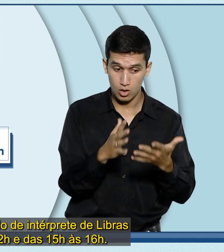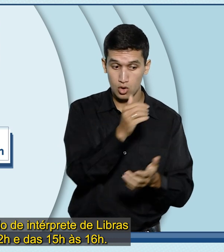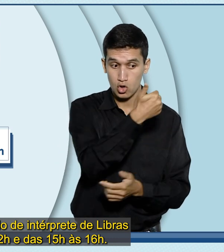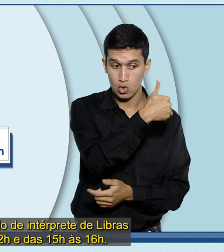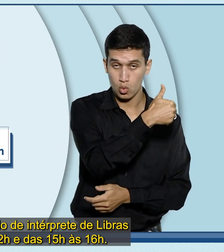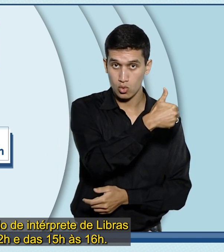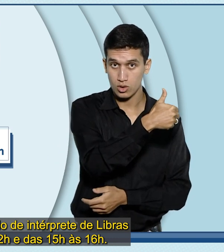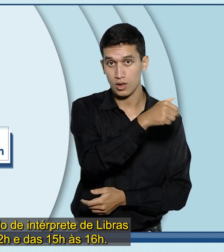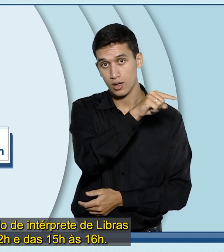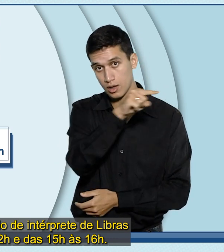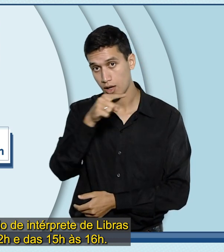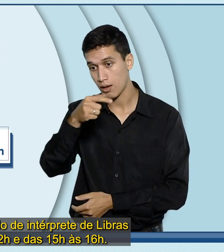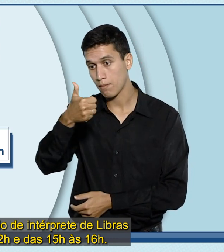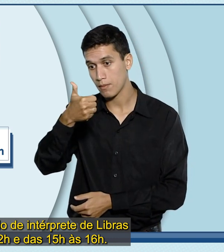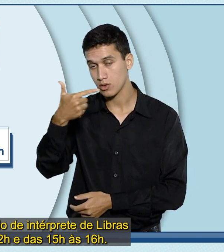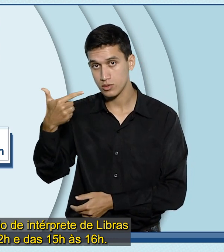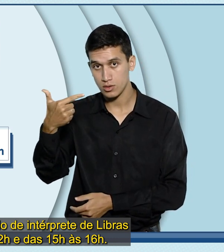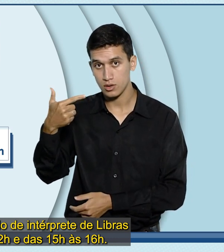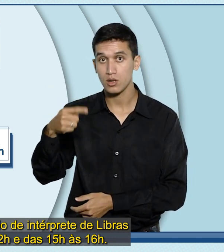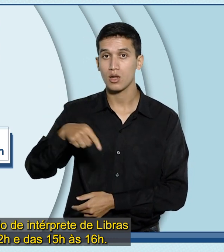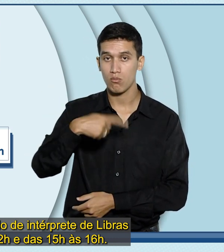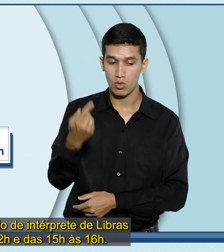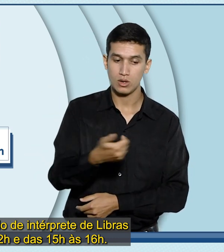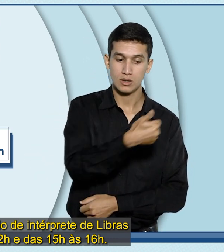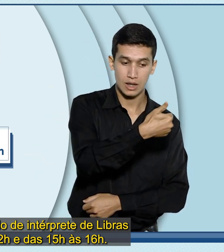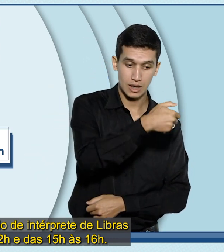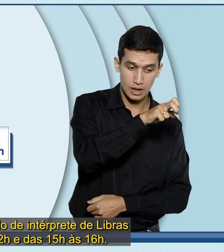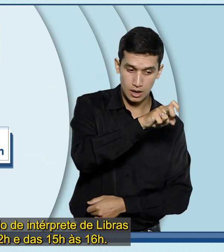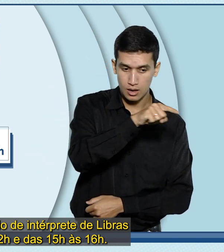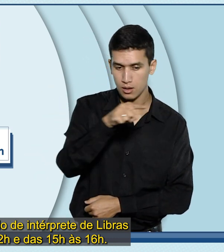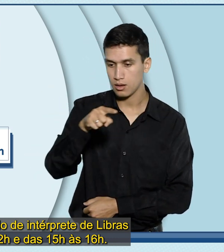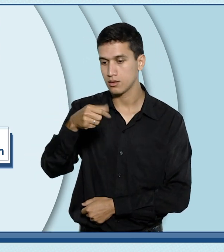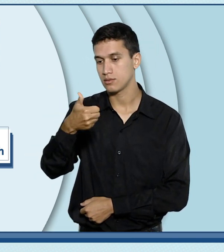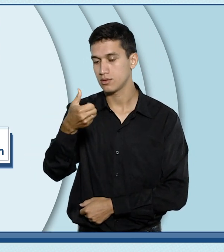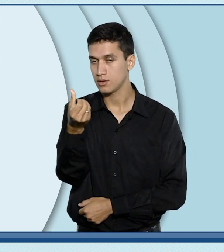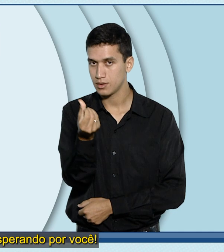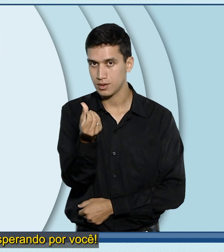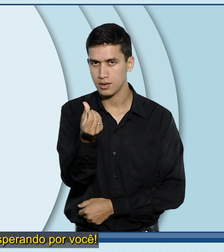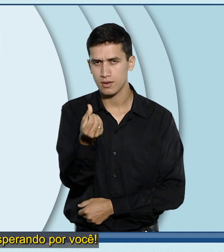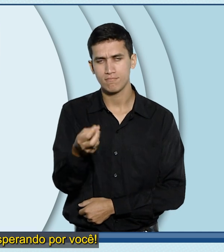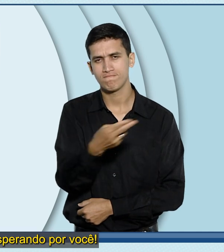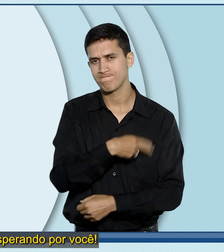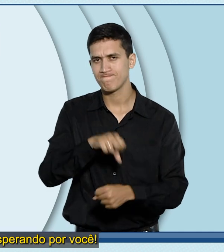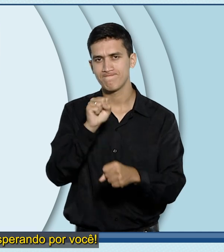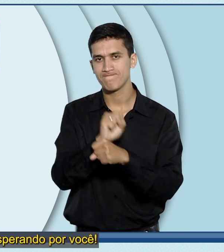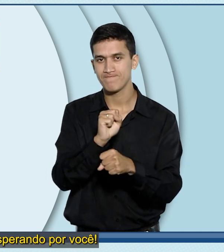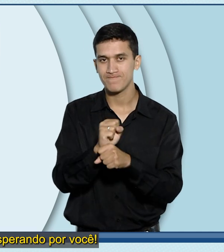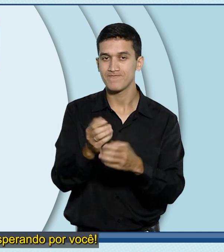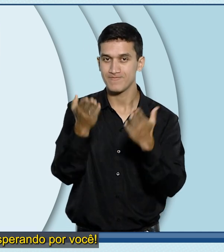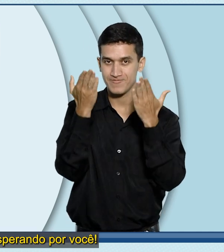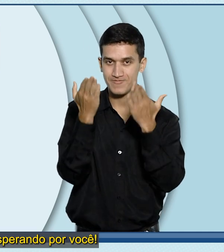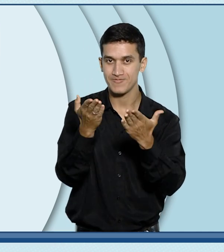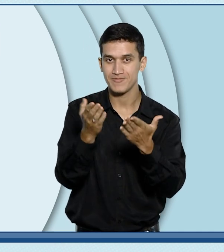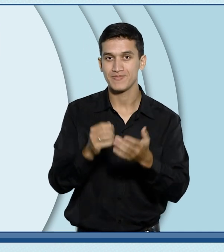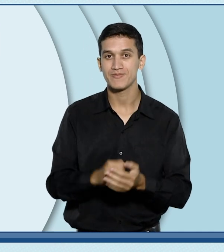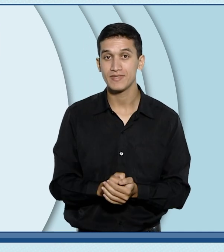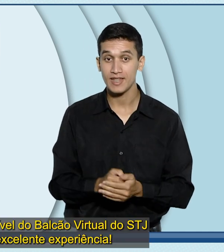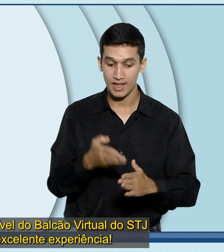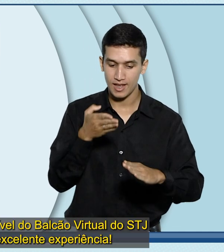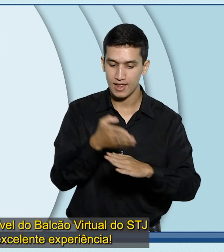ao meio-dia e das 15 às 16 horas. Estamos esperando por você! Entre